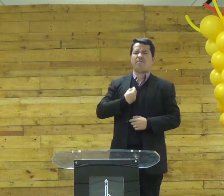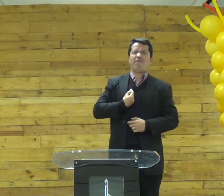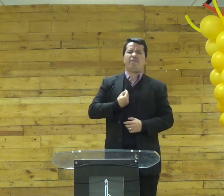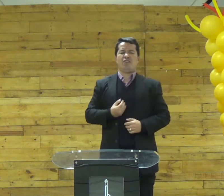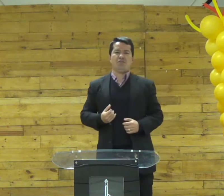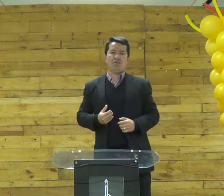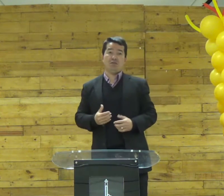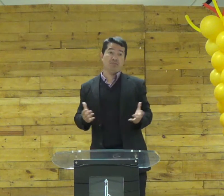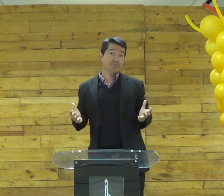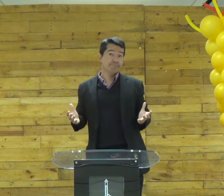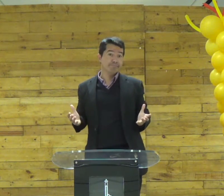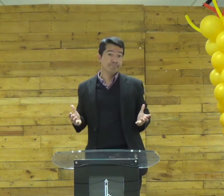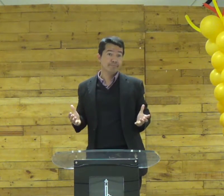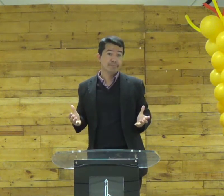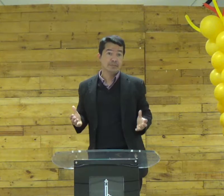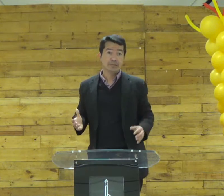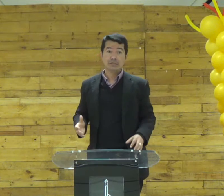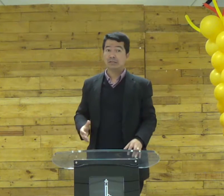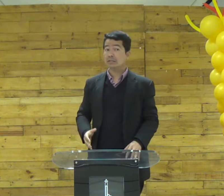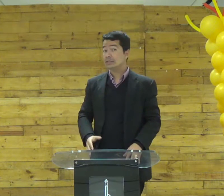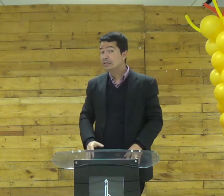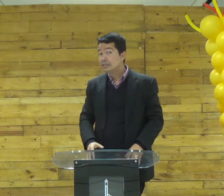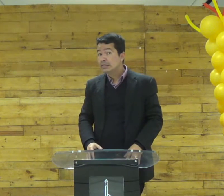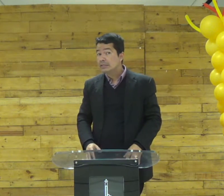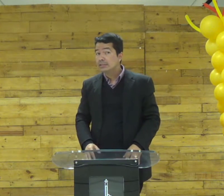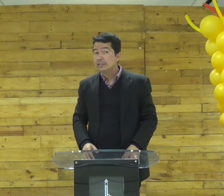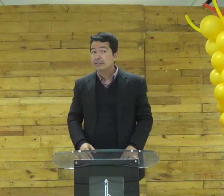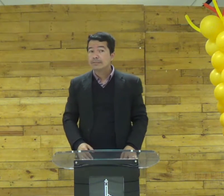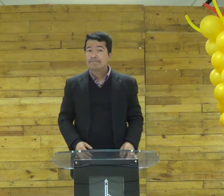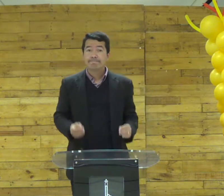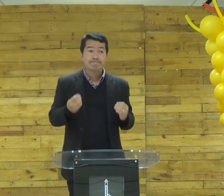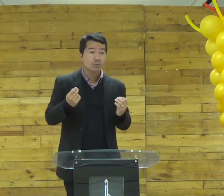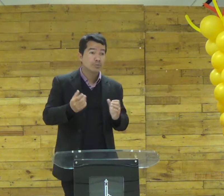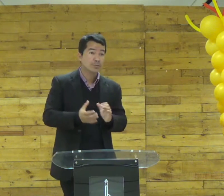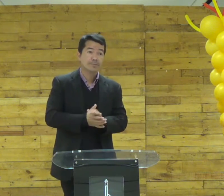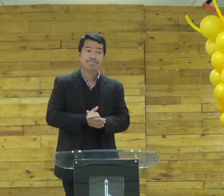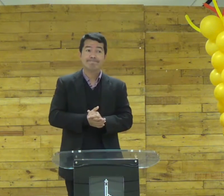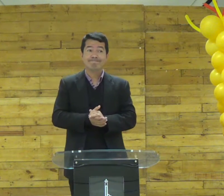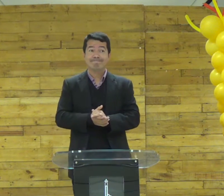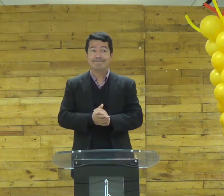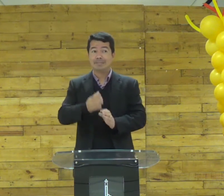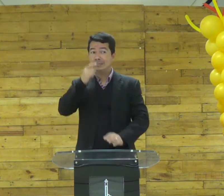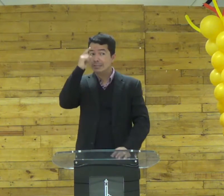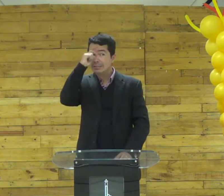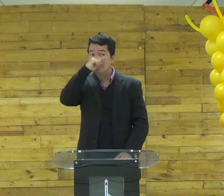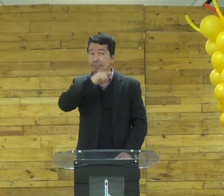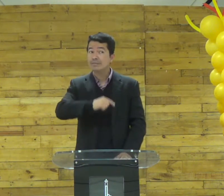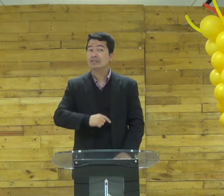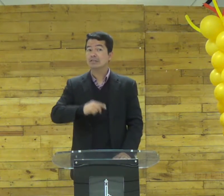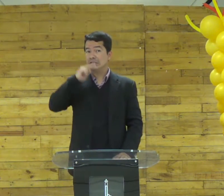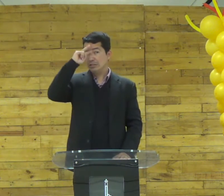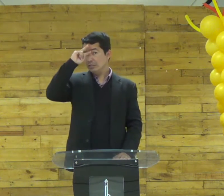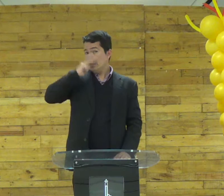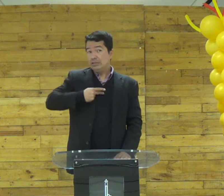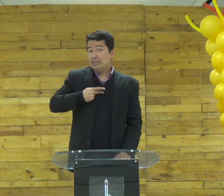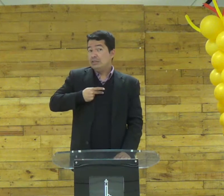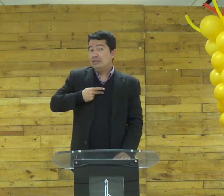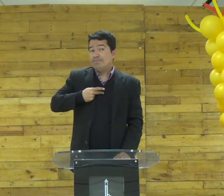e você só pensa em você por causa disso então é porque você não ama ele como que isso como que isso procede como que isso pode